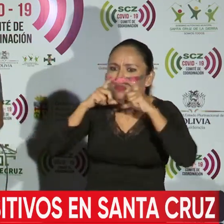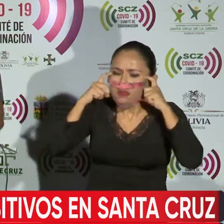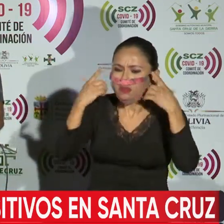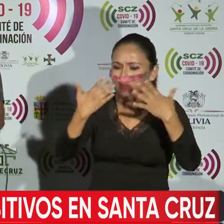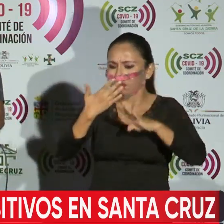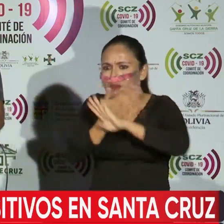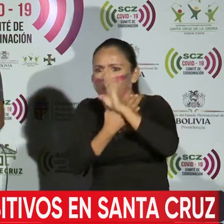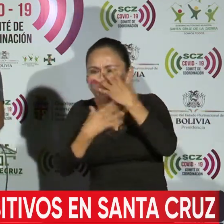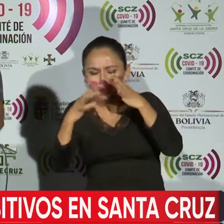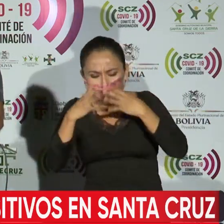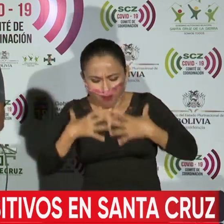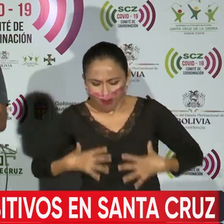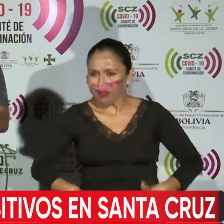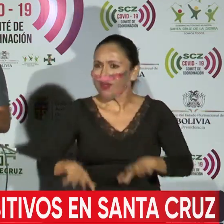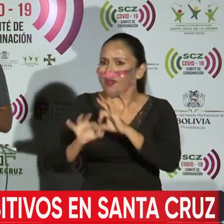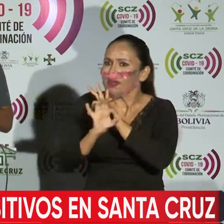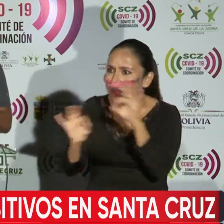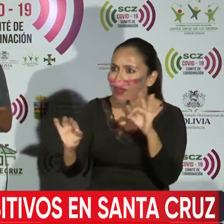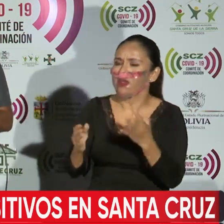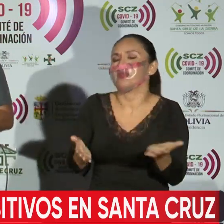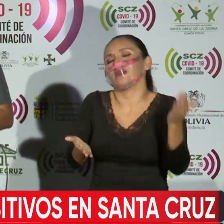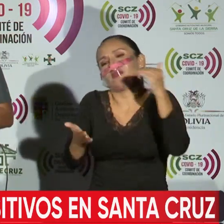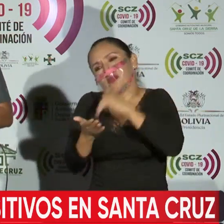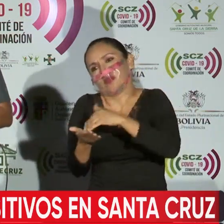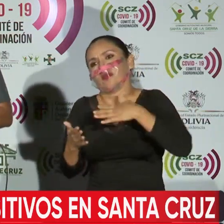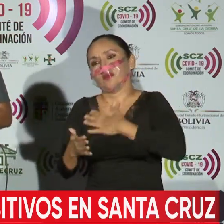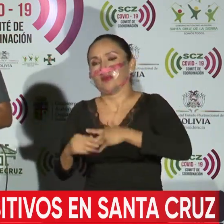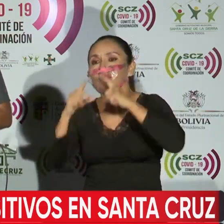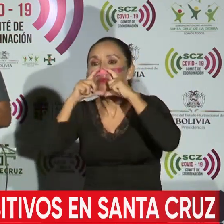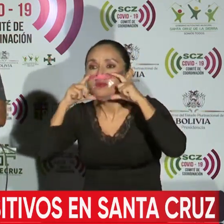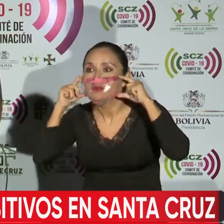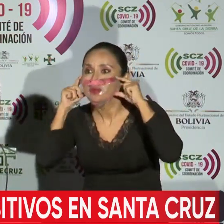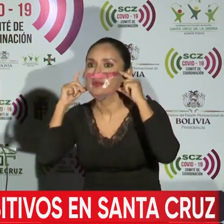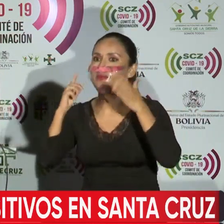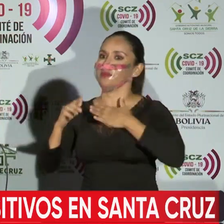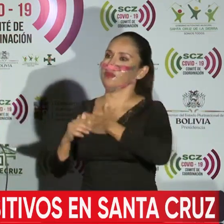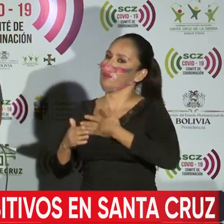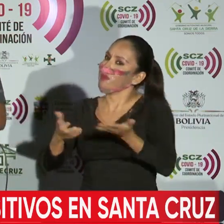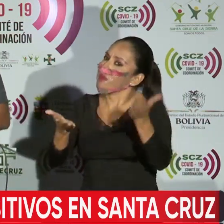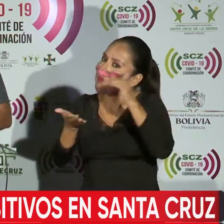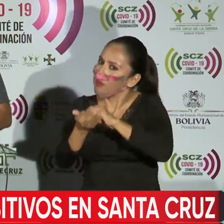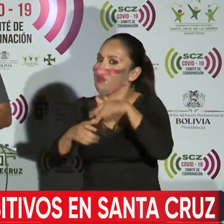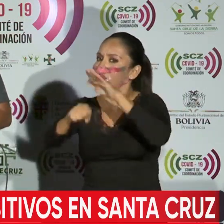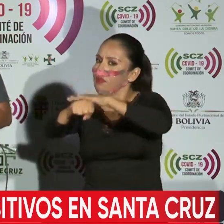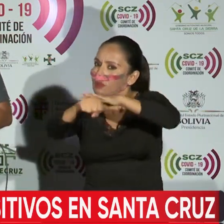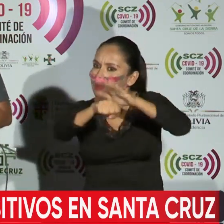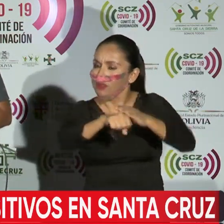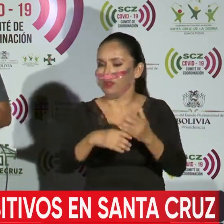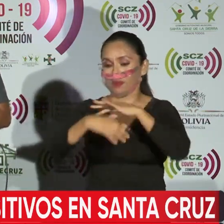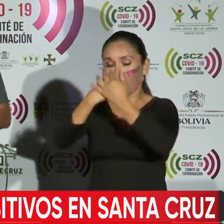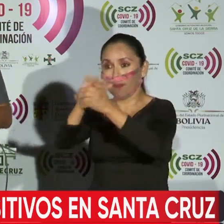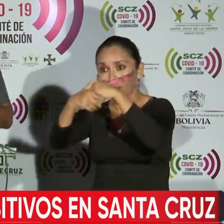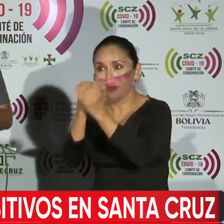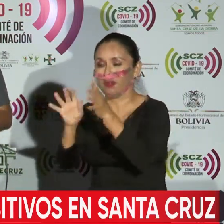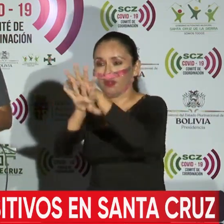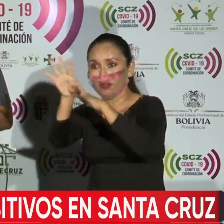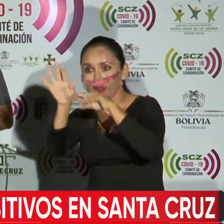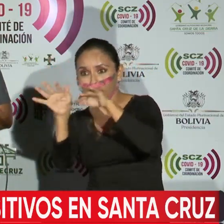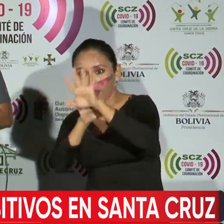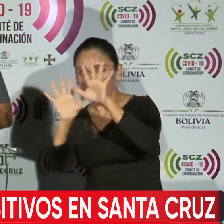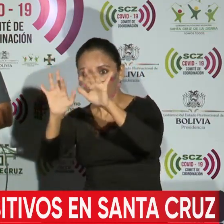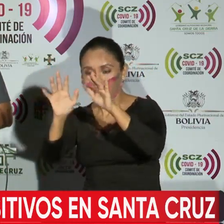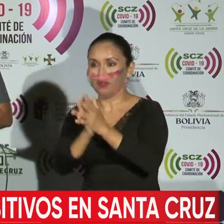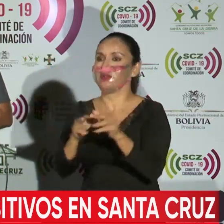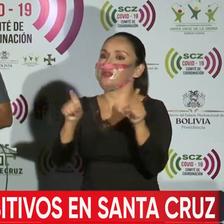mínimas medidas de protección. Queremos reiterar el uso del barbijo, queremos también reiterar el lavado de manos y que la